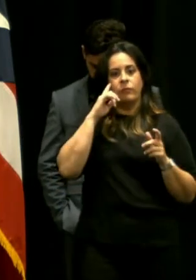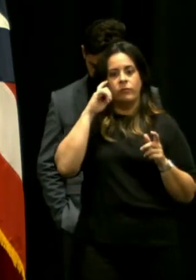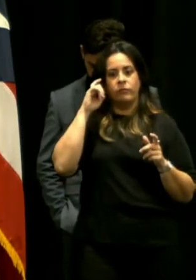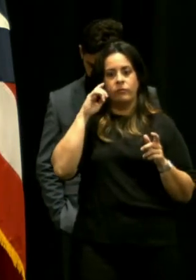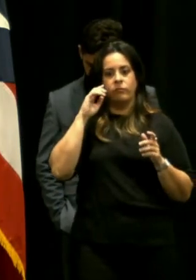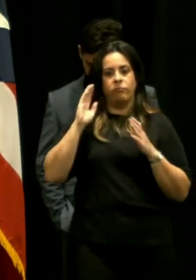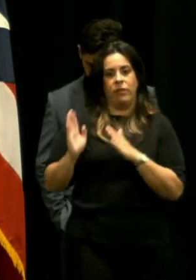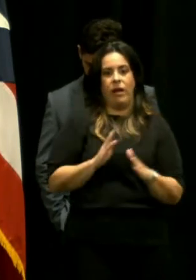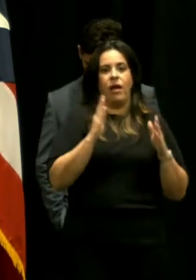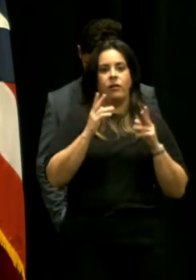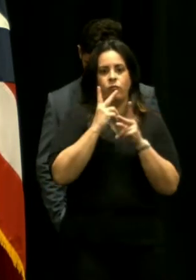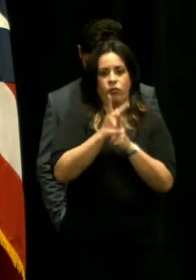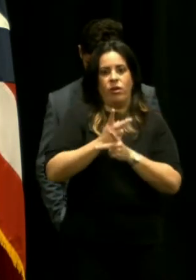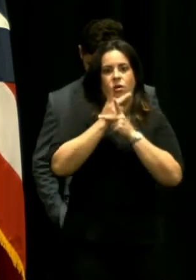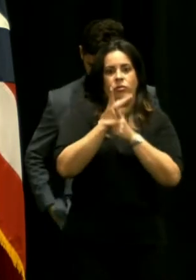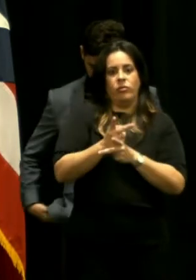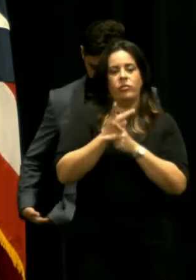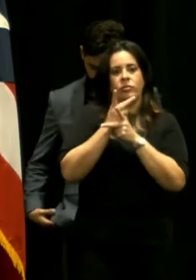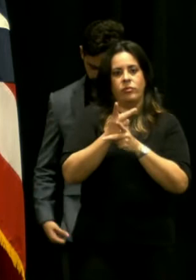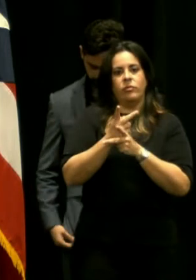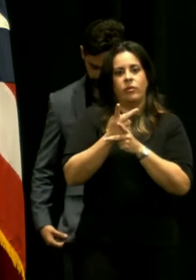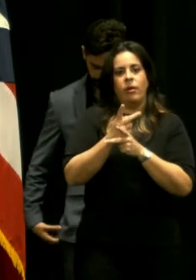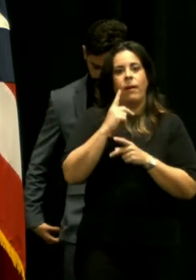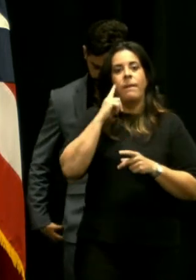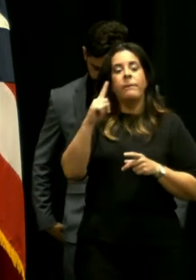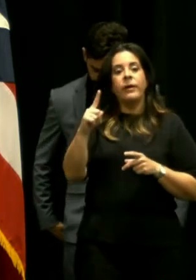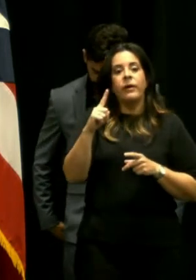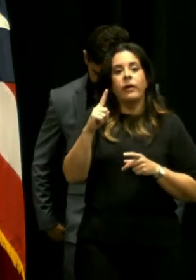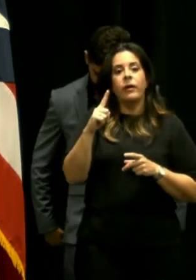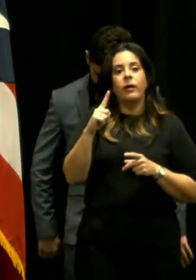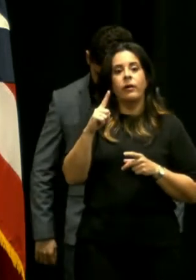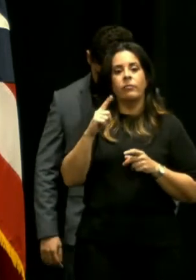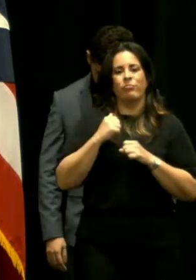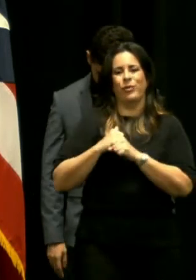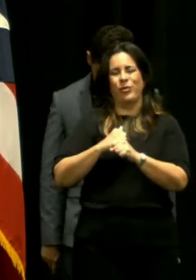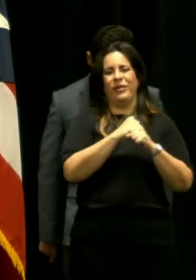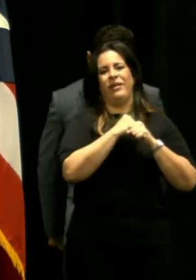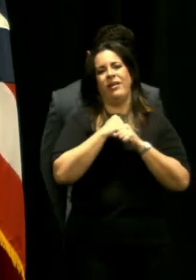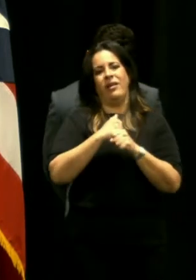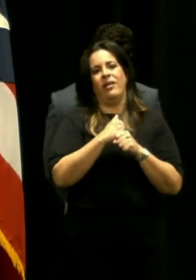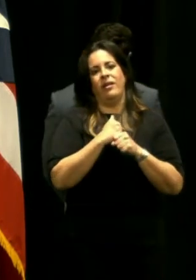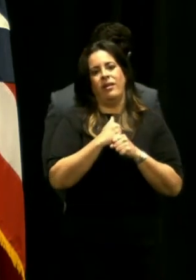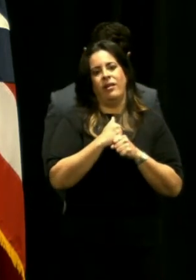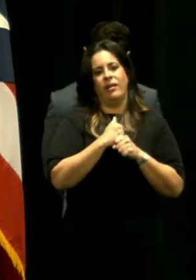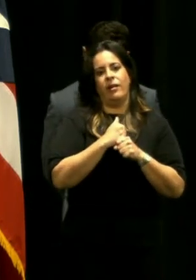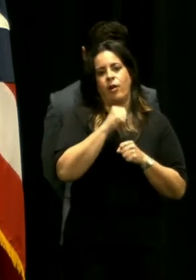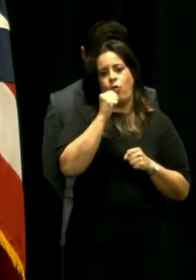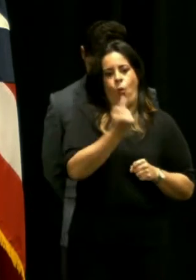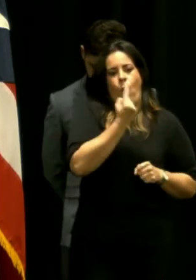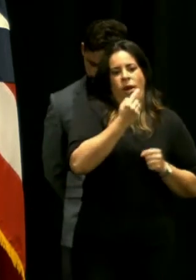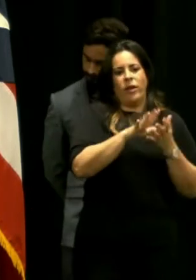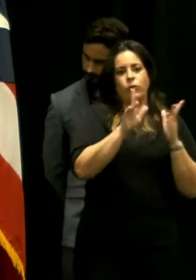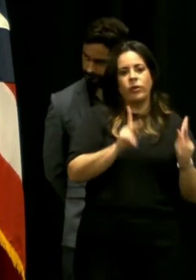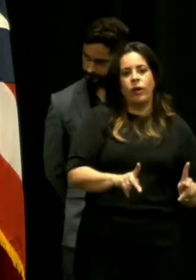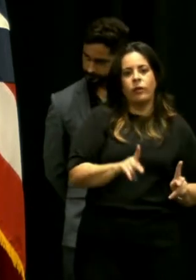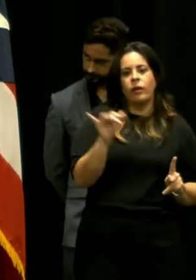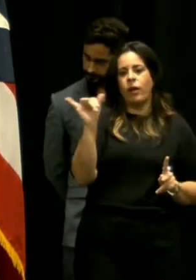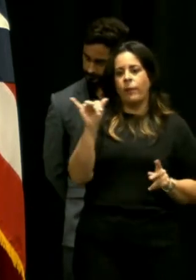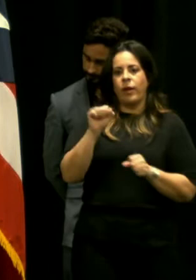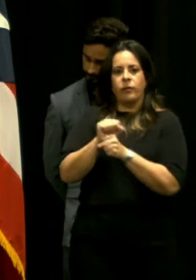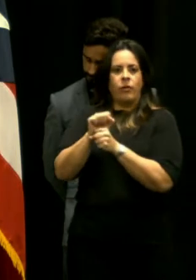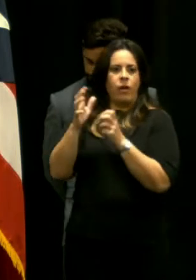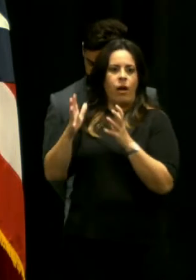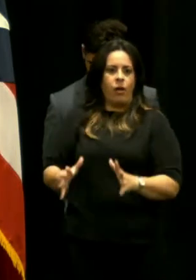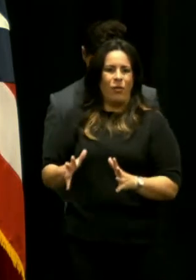medidas prudentes y razonables para proteger no solo los estudiantes sino también al personal